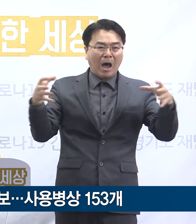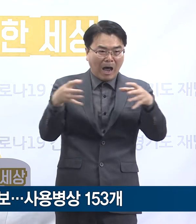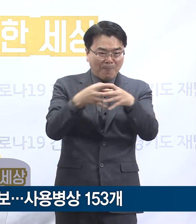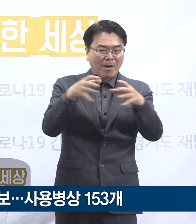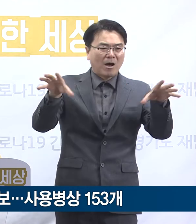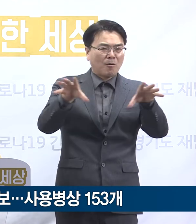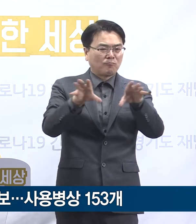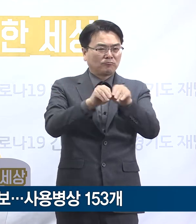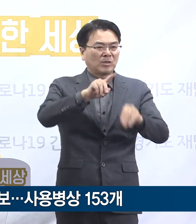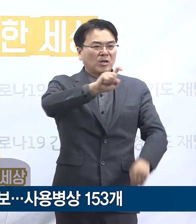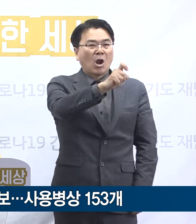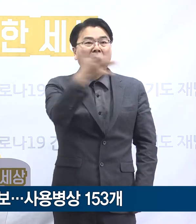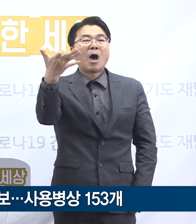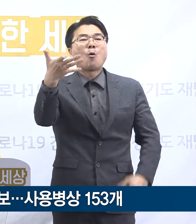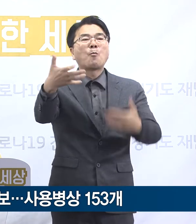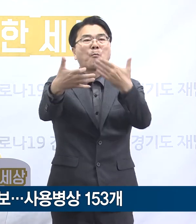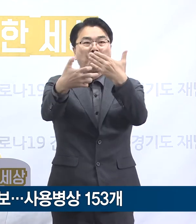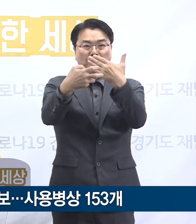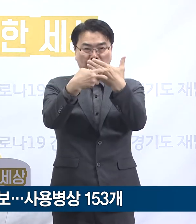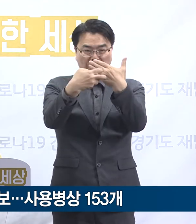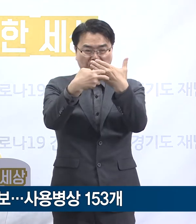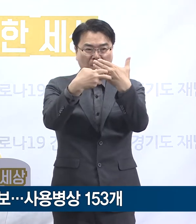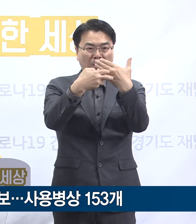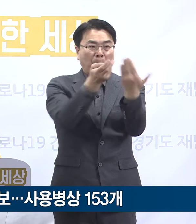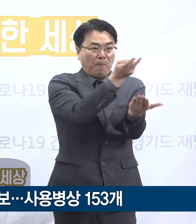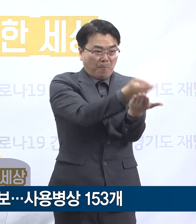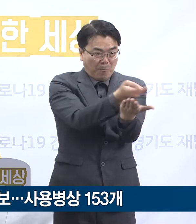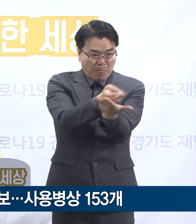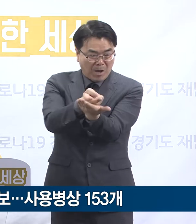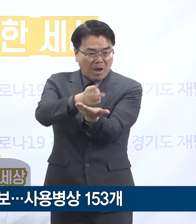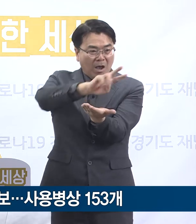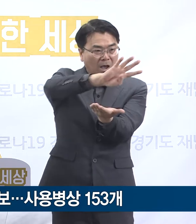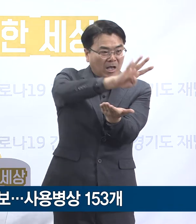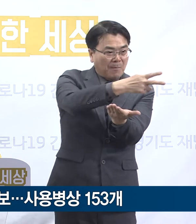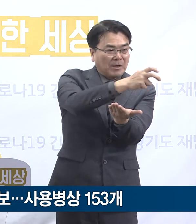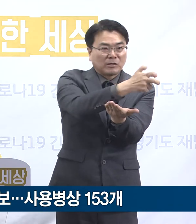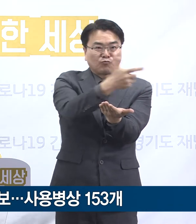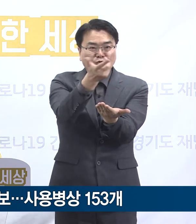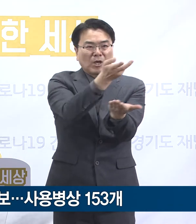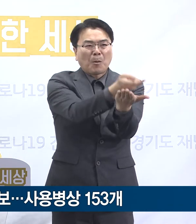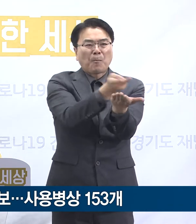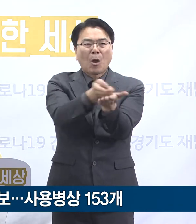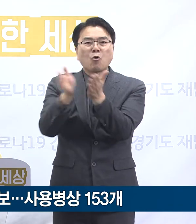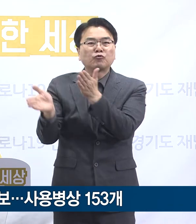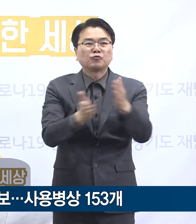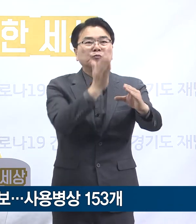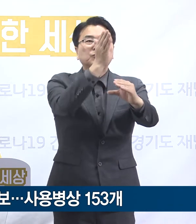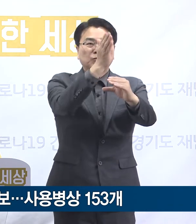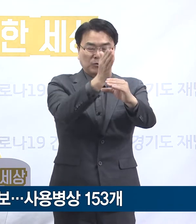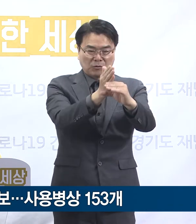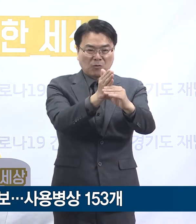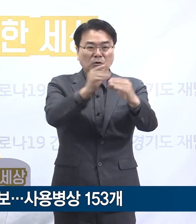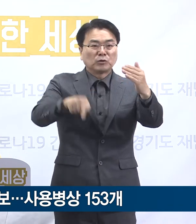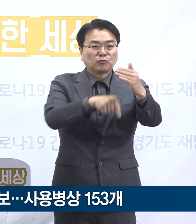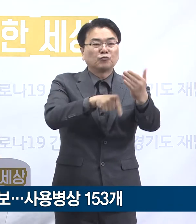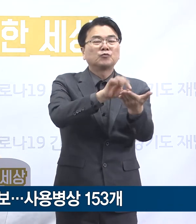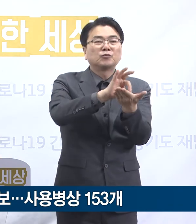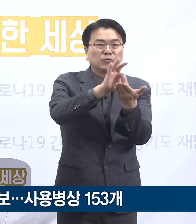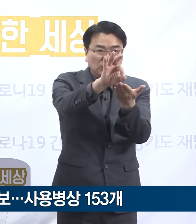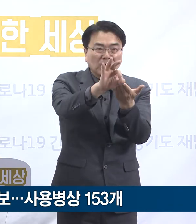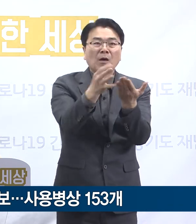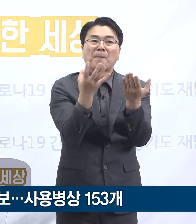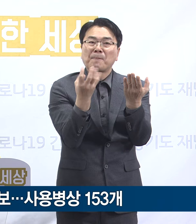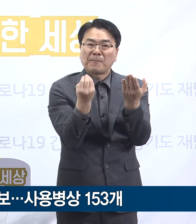총 19개 병원에 476개의 확진자 치료병상을 확보하고 있으며 현재 사용 중인